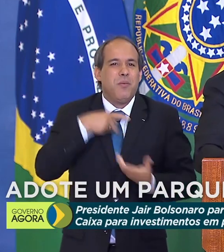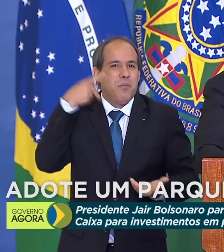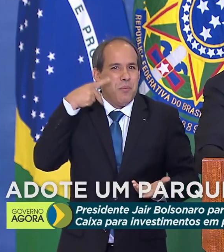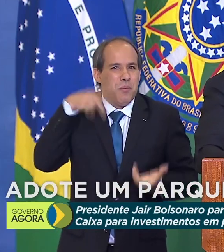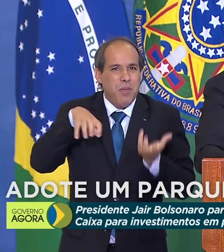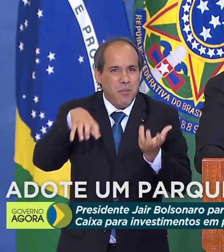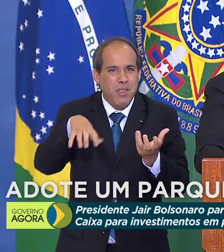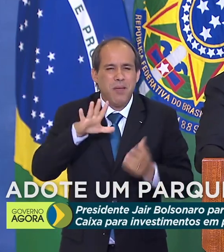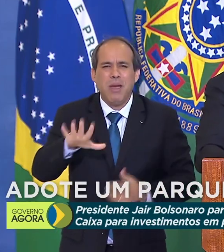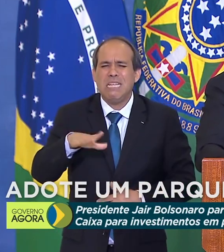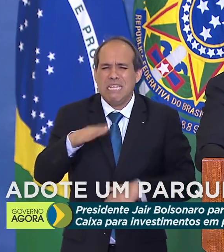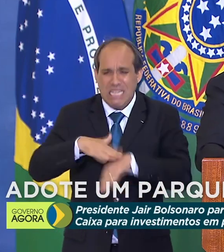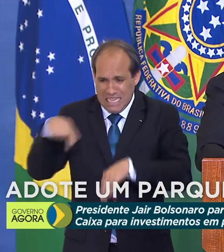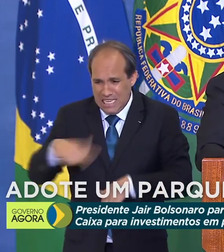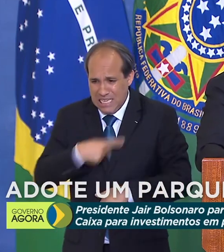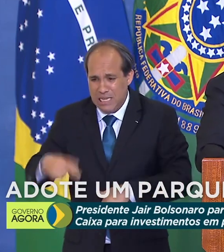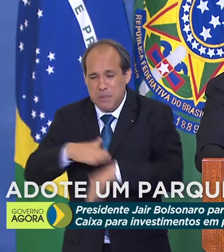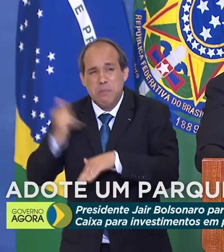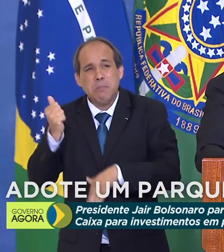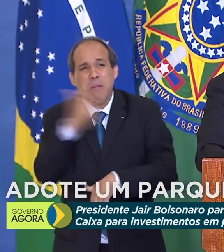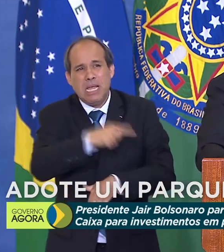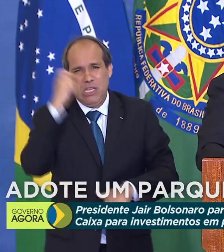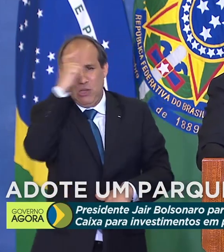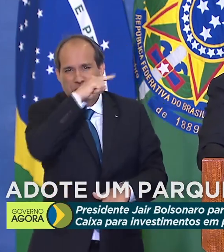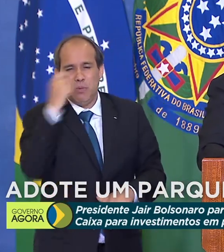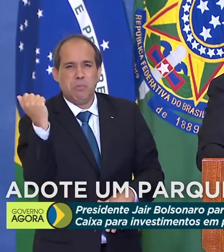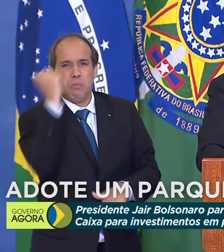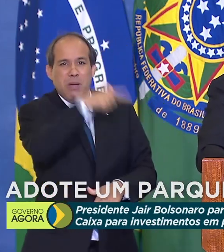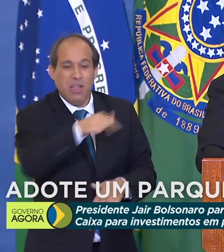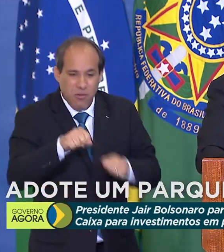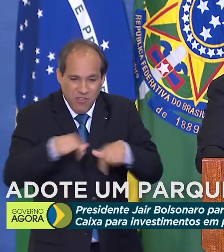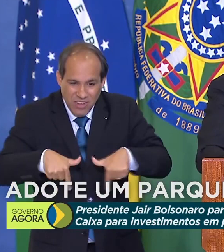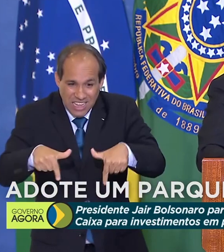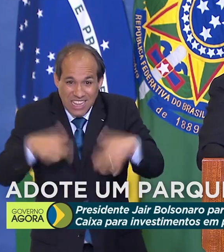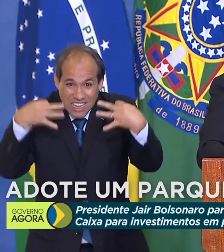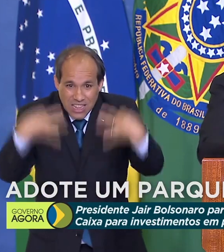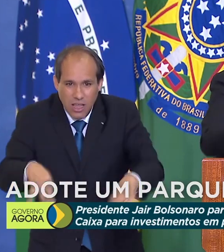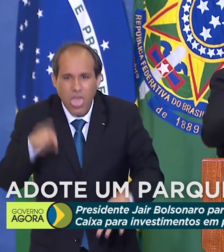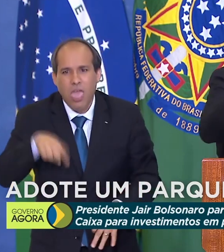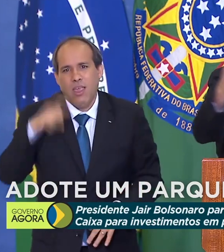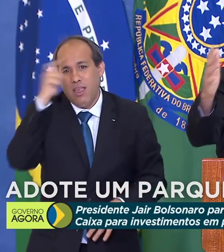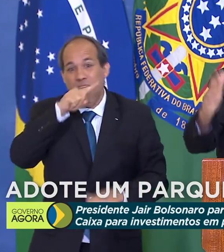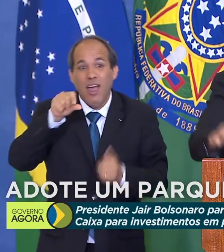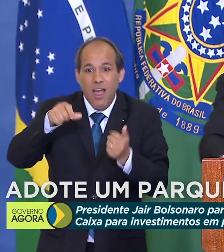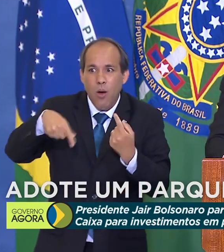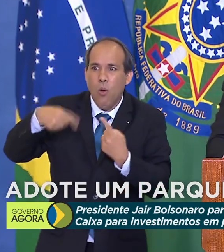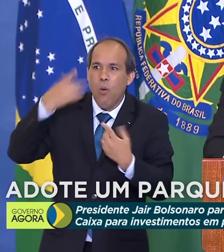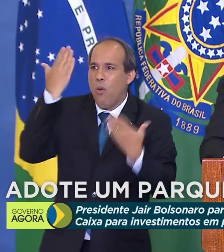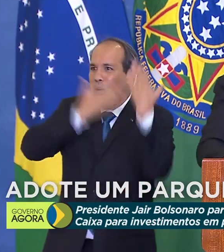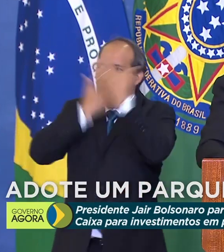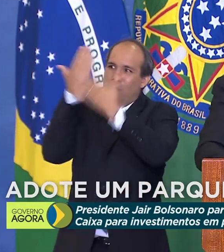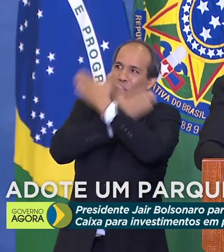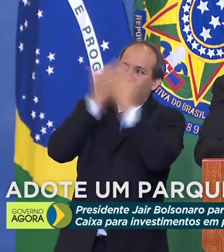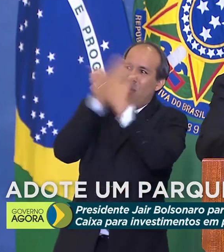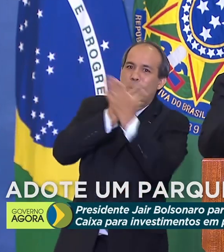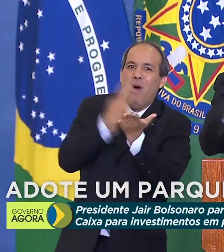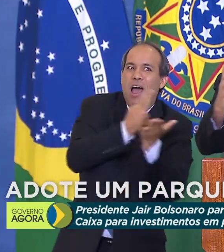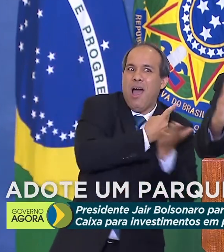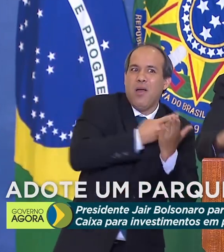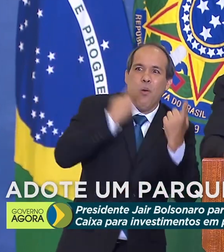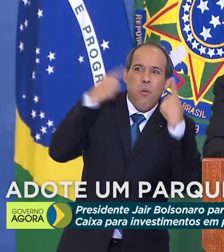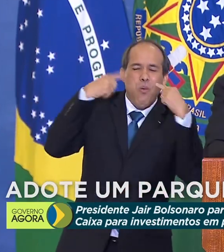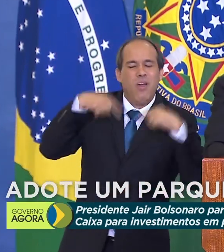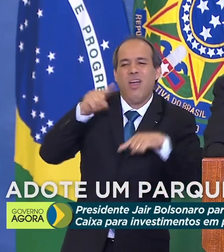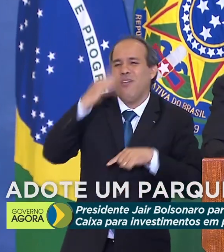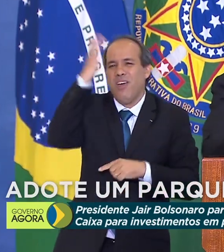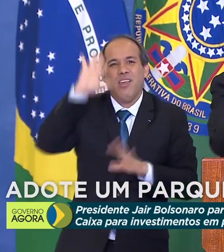é muito mais difícil fazer a coisa certa. Fazer errado tem os